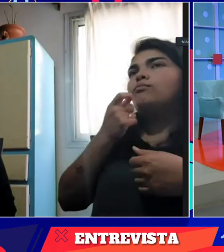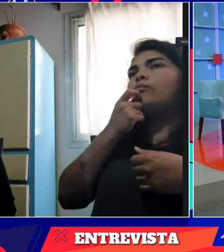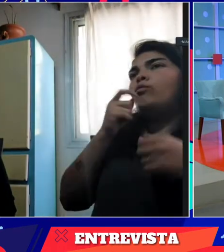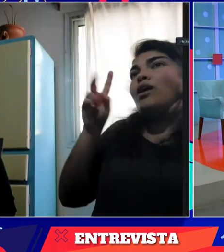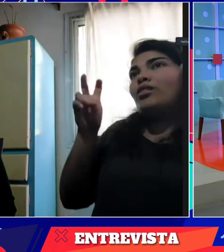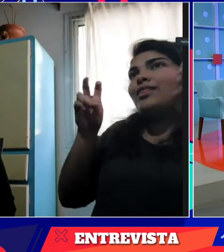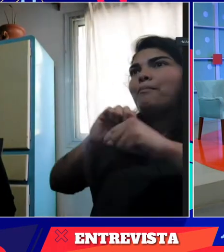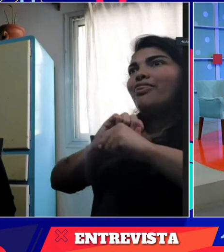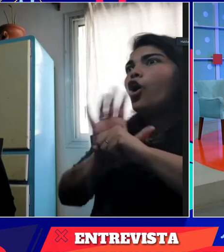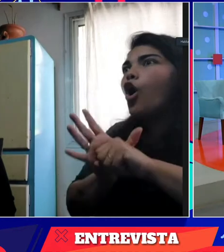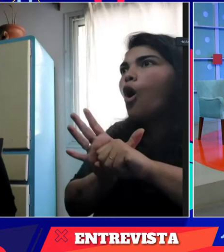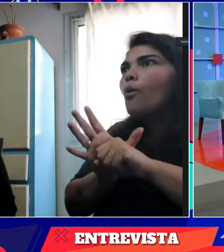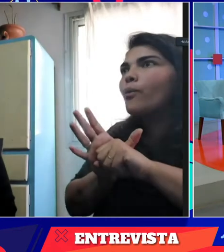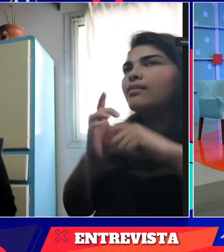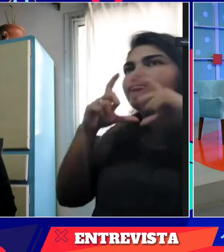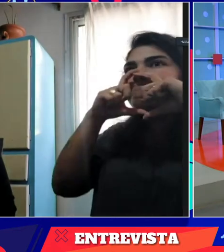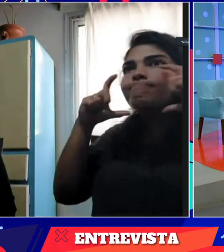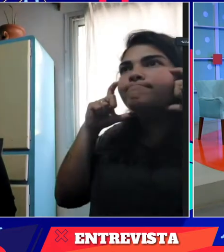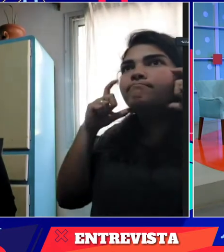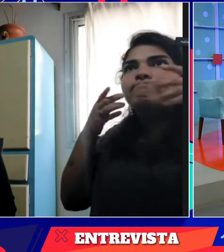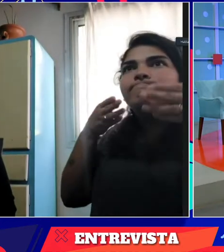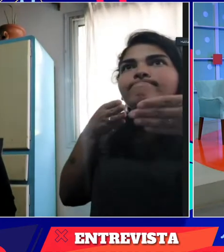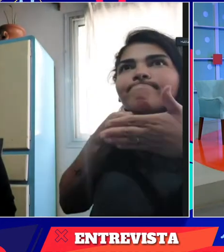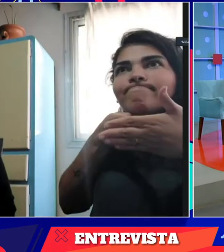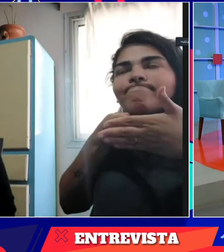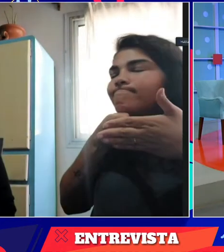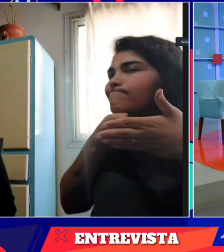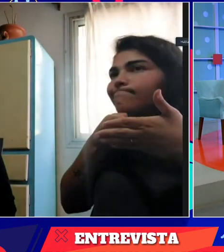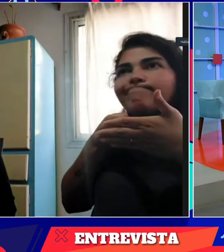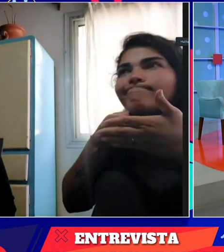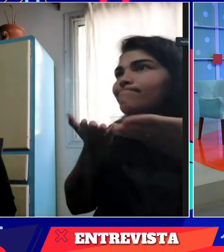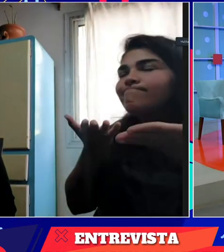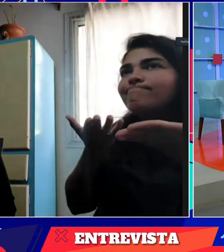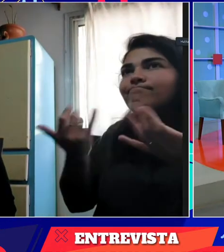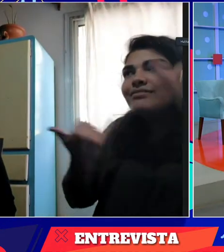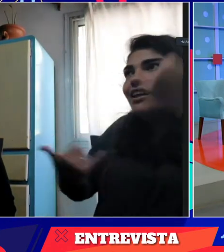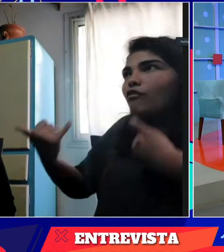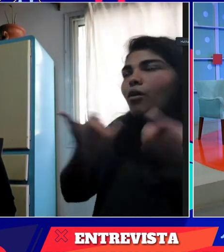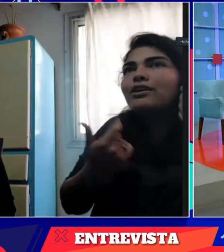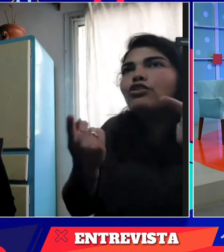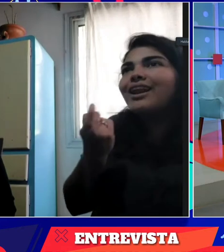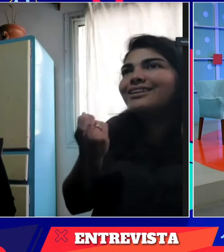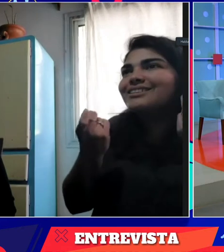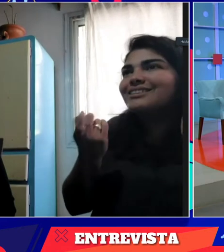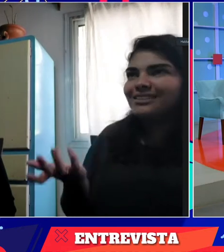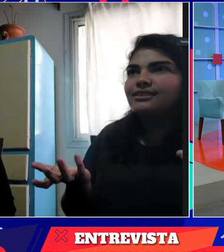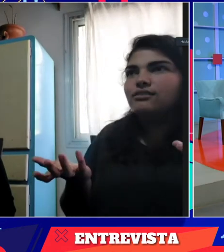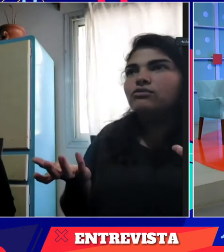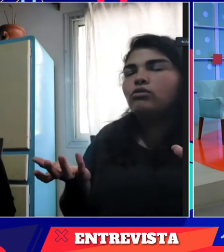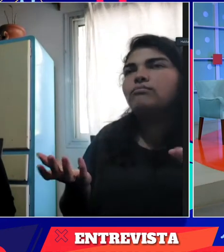a la información. Por ejemplo, ahora con el COVID hemos tenido muchas barreras porque nos ha faltado información y eso es